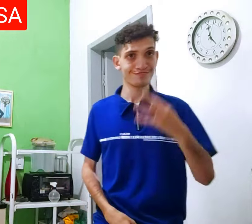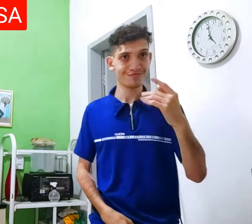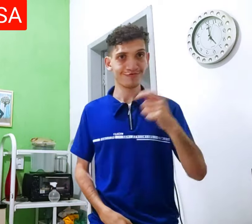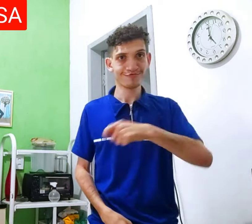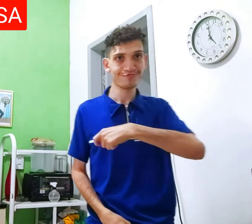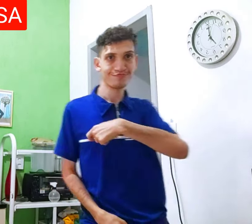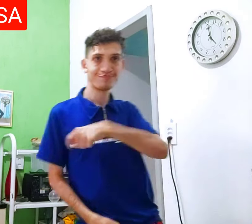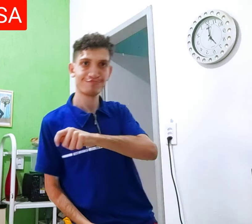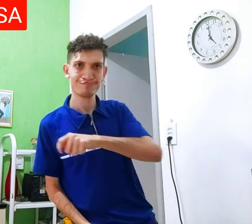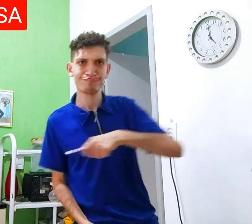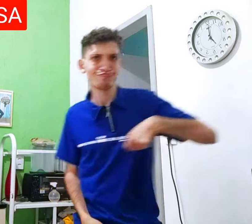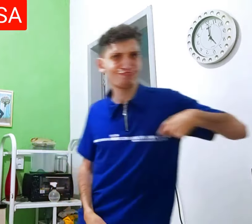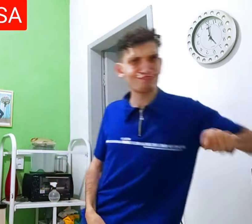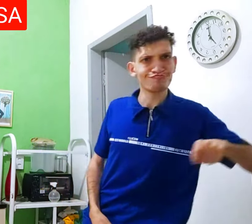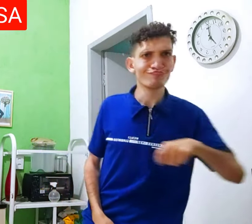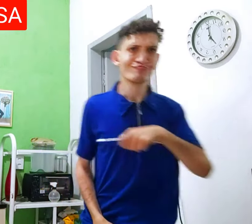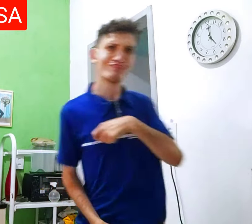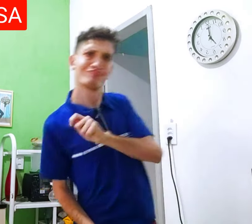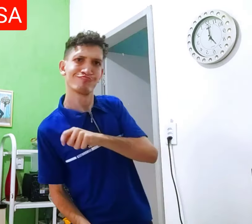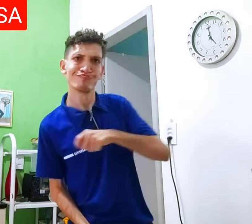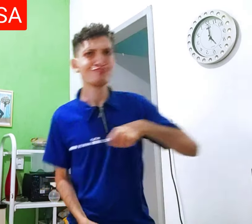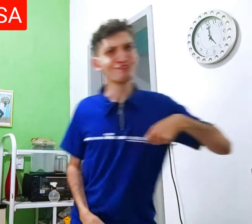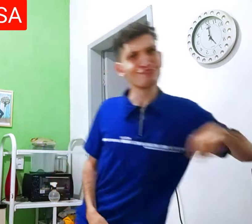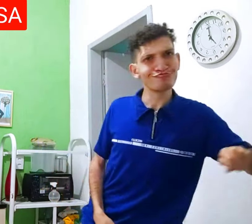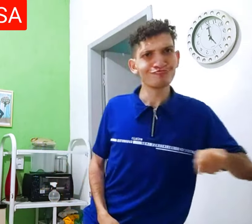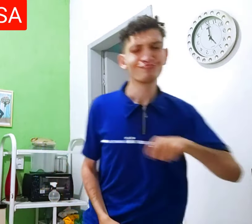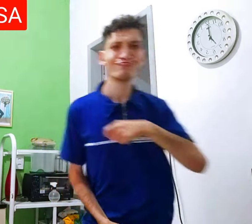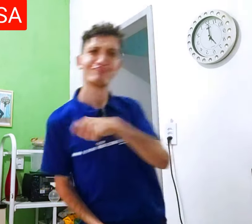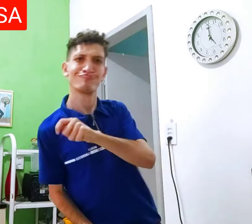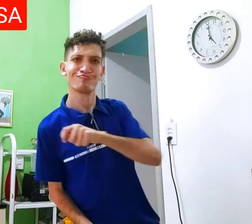O corpo não, apenas o tronco. E aí a mão faz assim, ó.